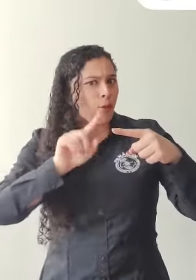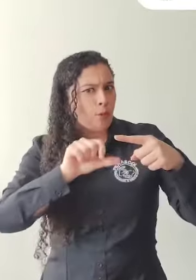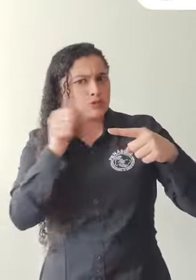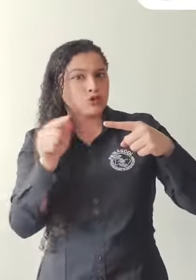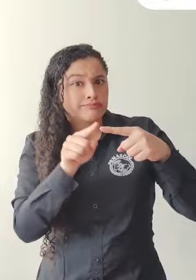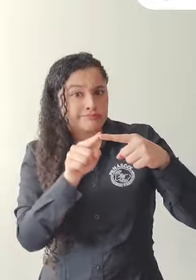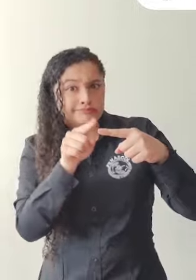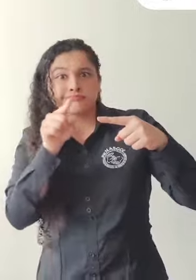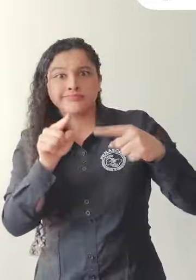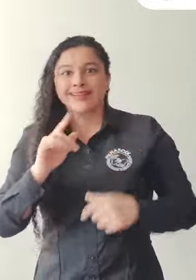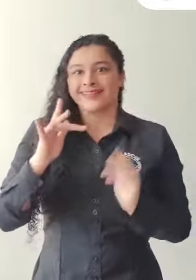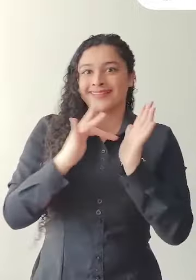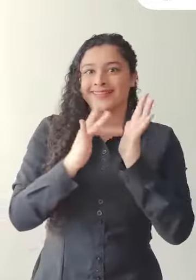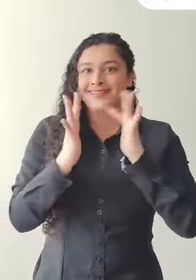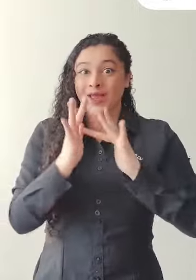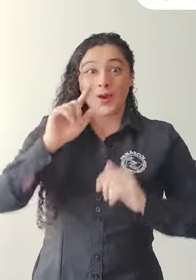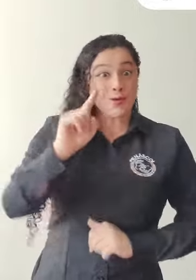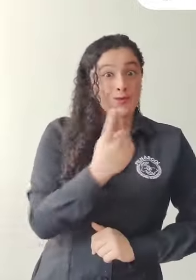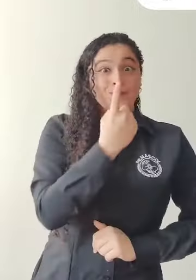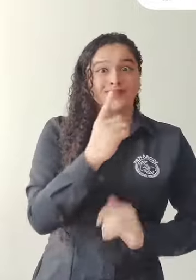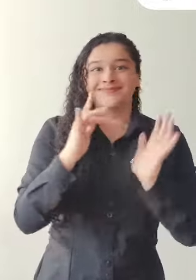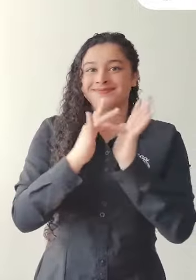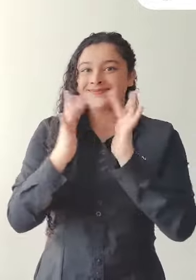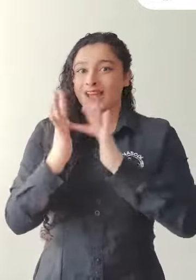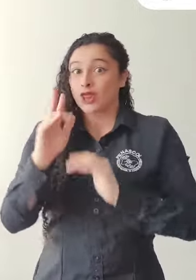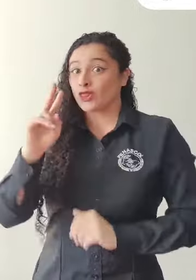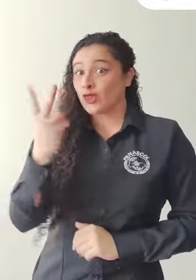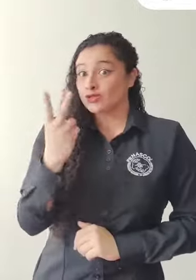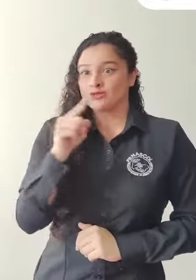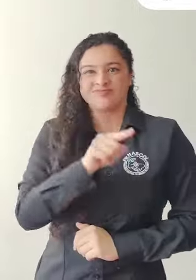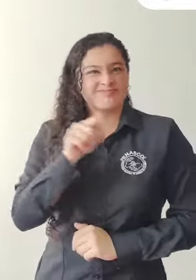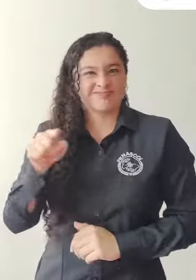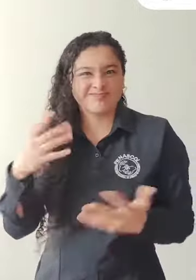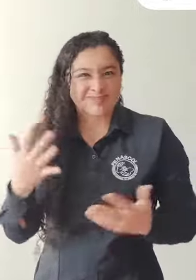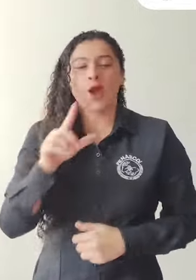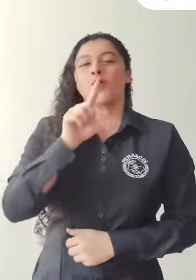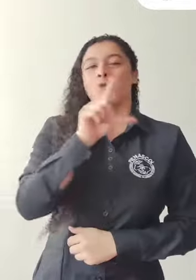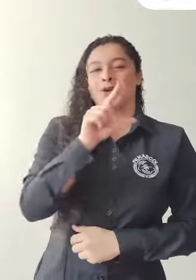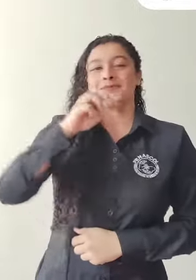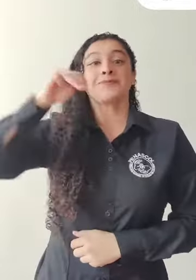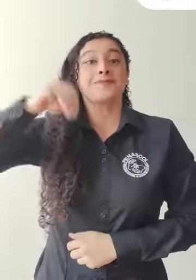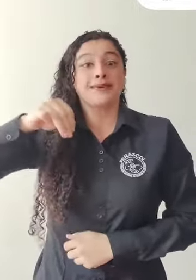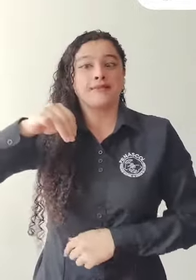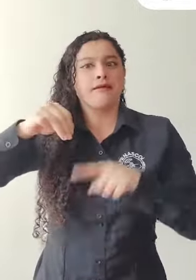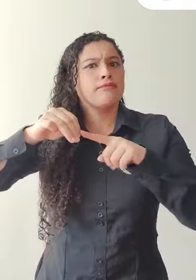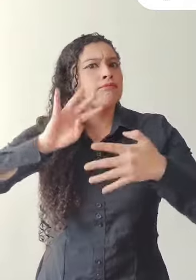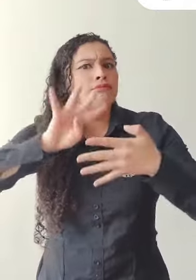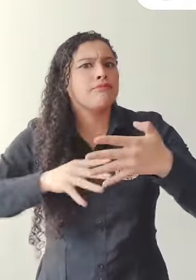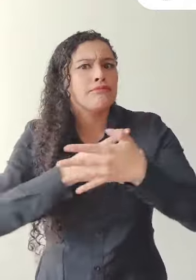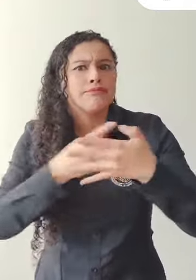¿Vieron? Y para los días 1 y 2 de abril, lunes y martes, tendremos el siguiente horario.